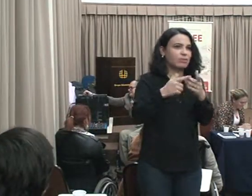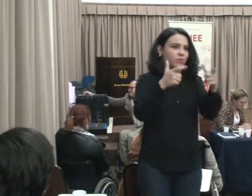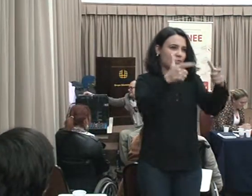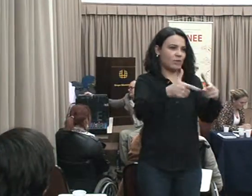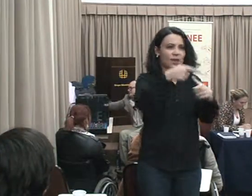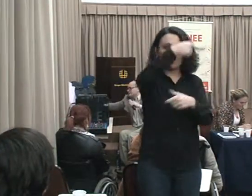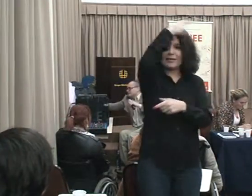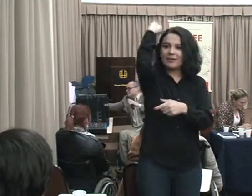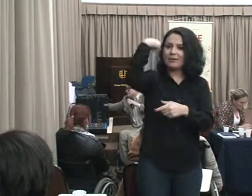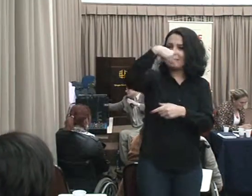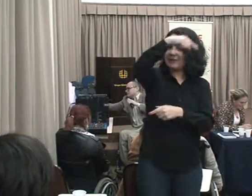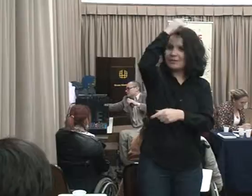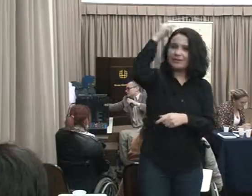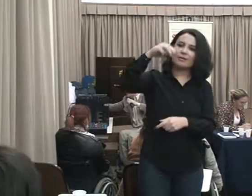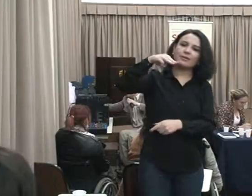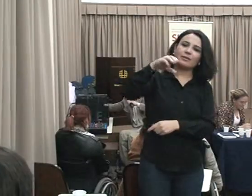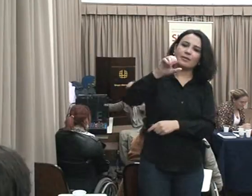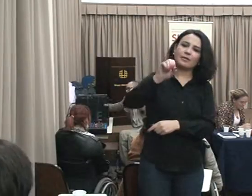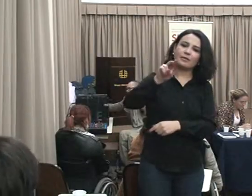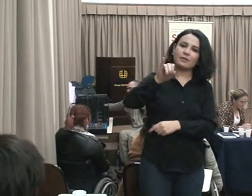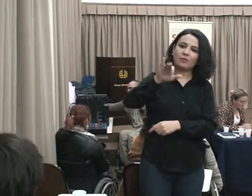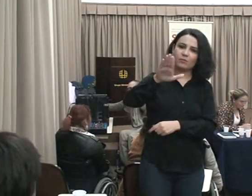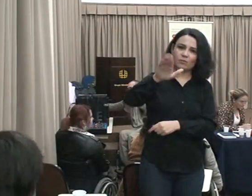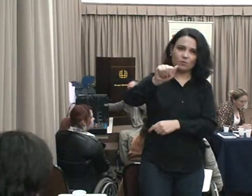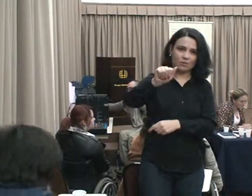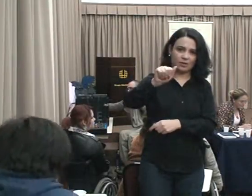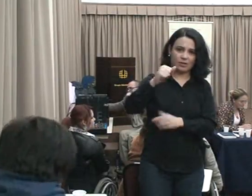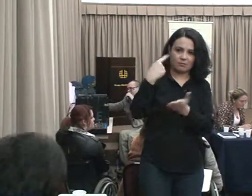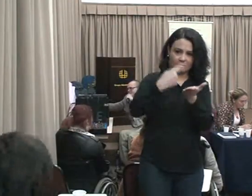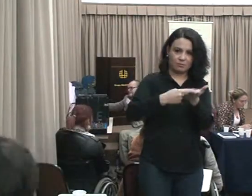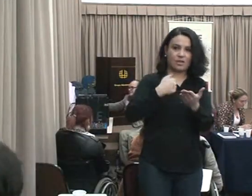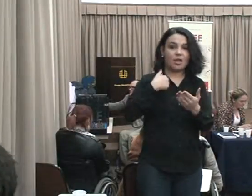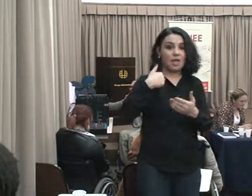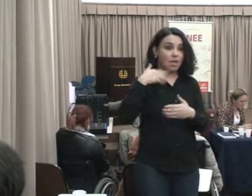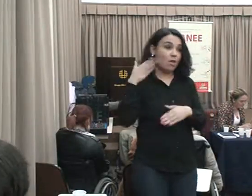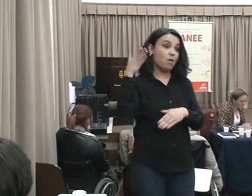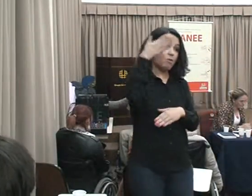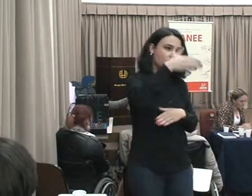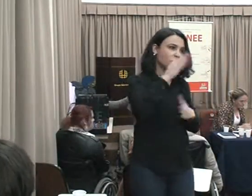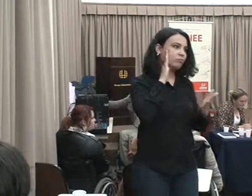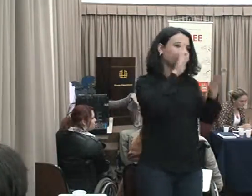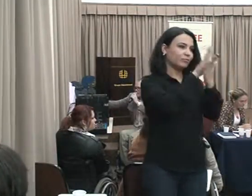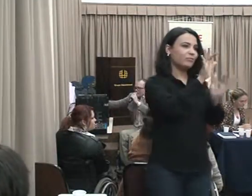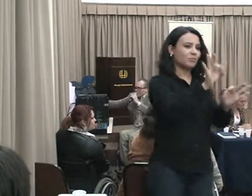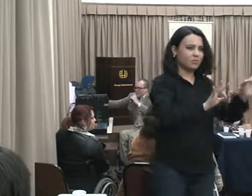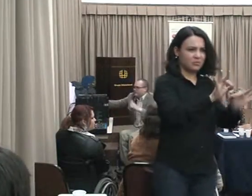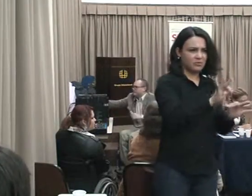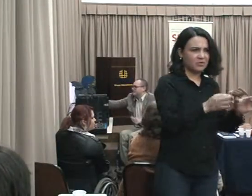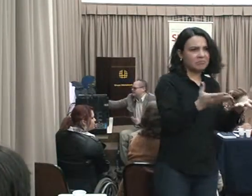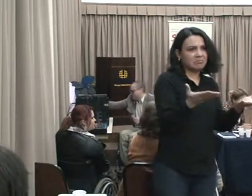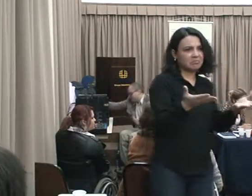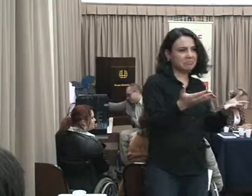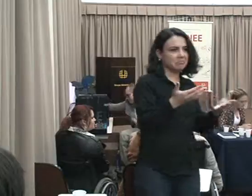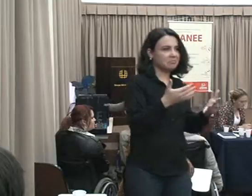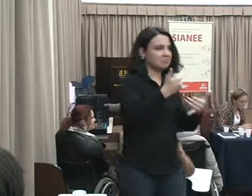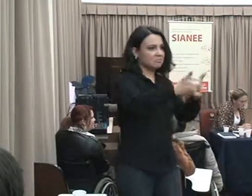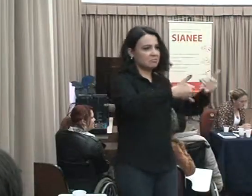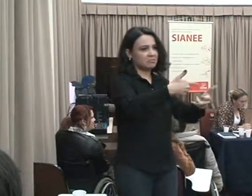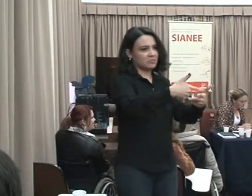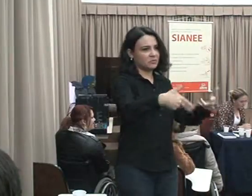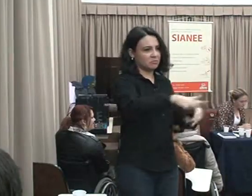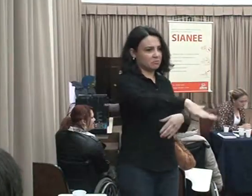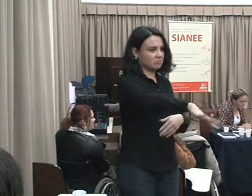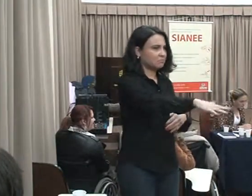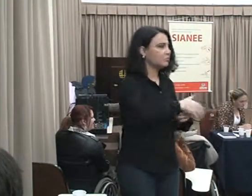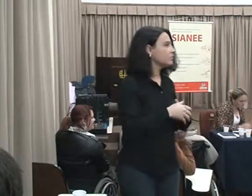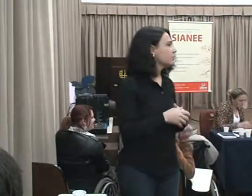problema, eu consigo Então, eu acompanhei É o meu projetinho É interessante, sabe